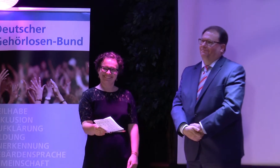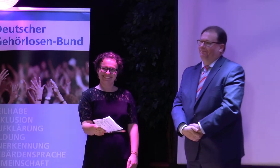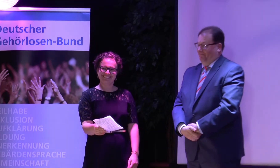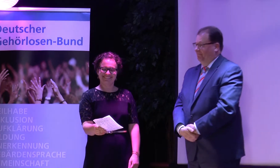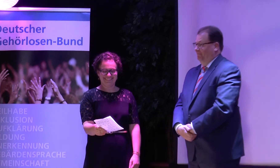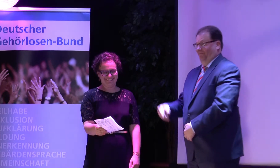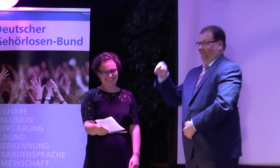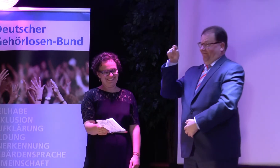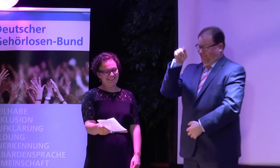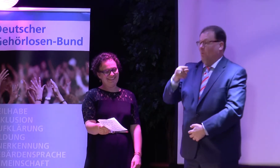Herzlich willkommen.